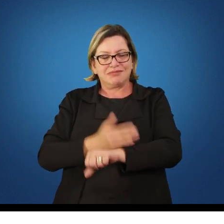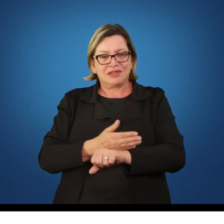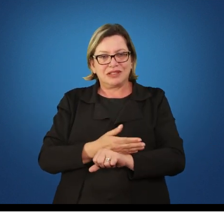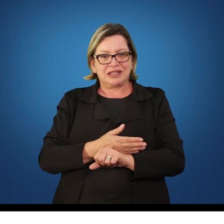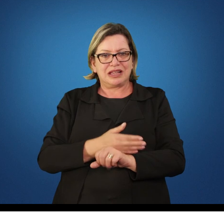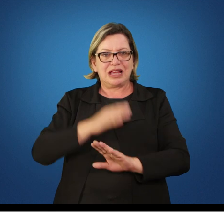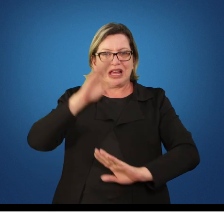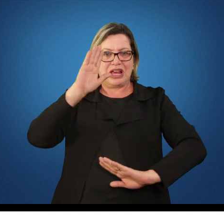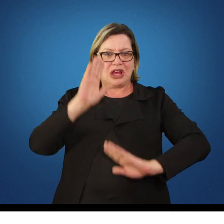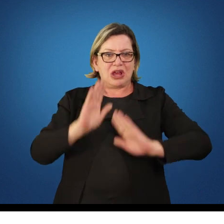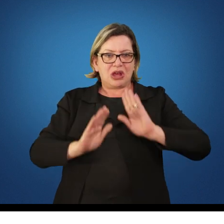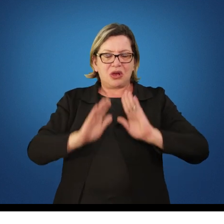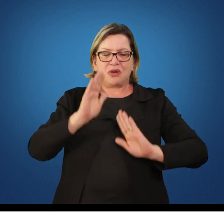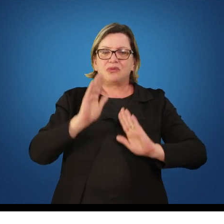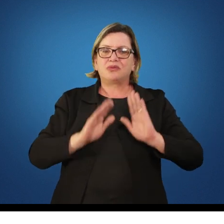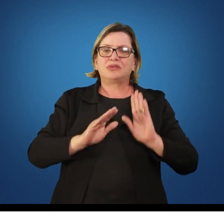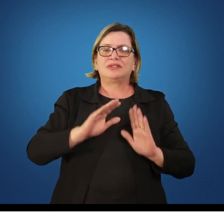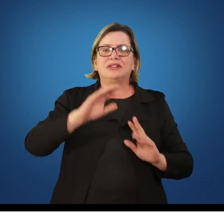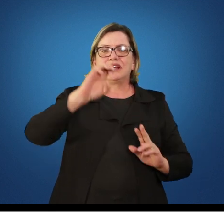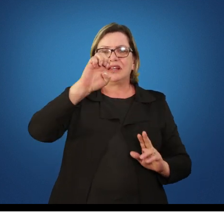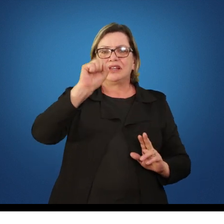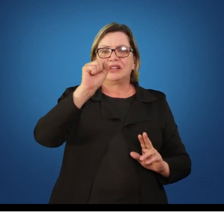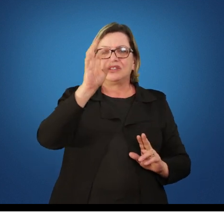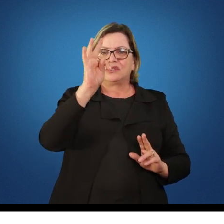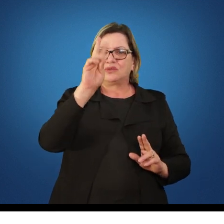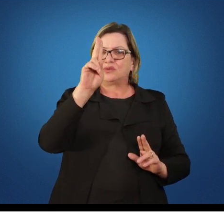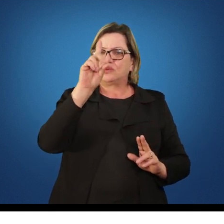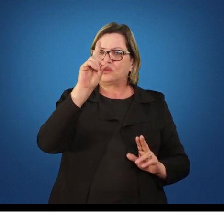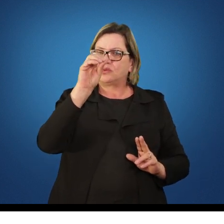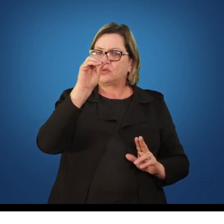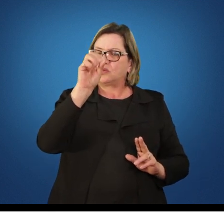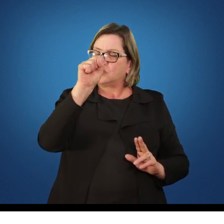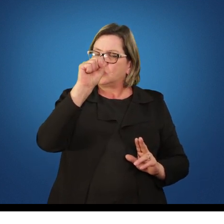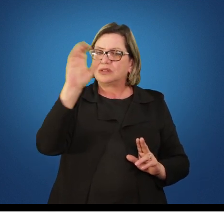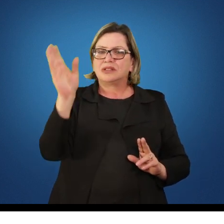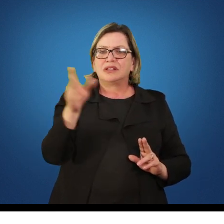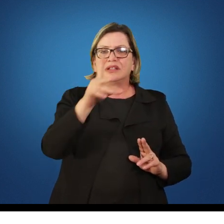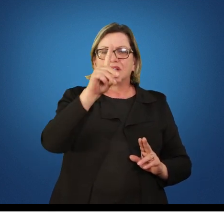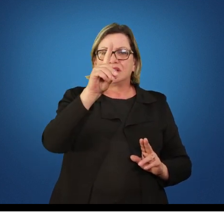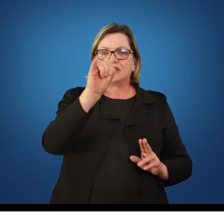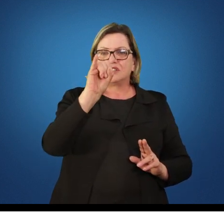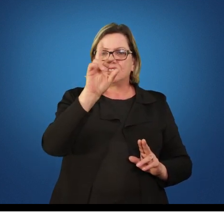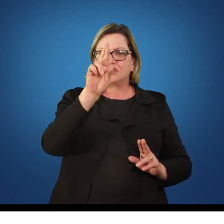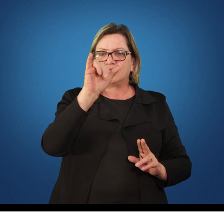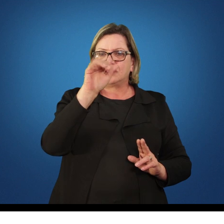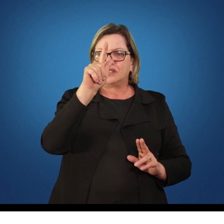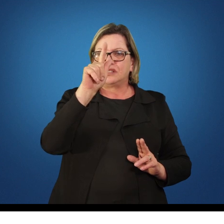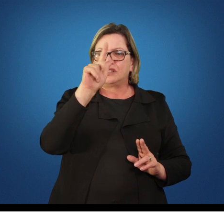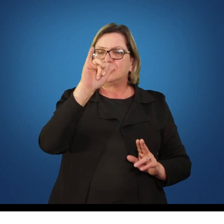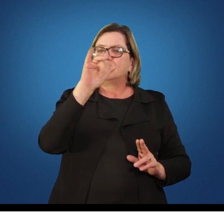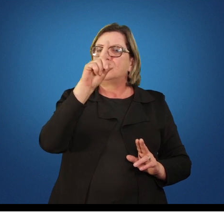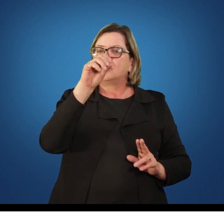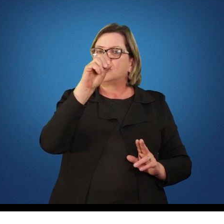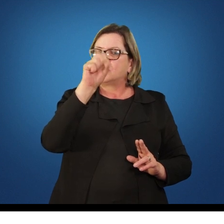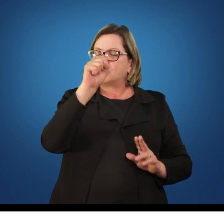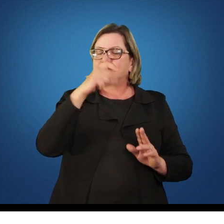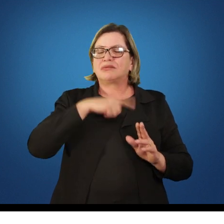estudos dirigidos que eu já coloquei para vocês em relação a questão de documentos que já estão postados no mapa